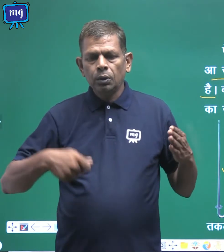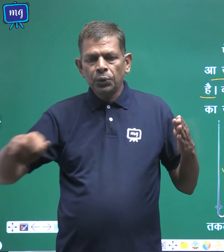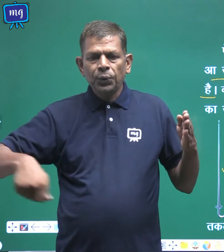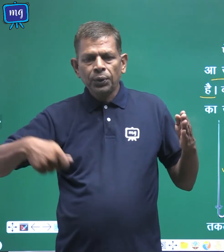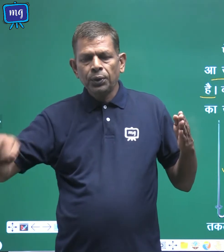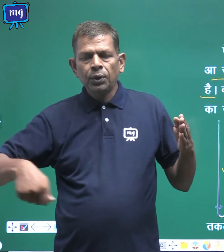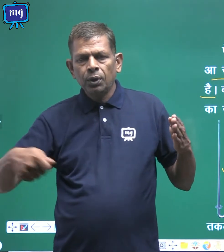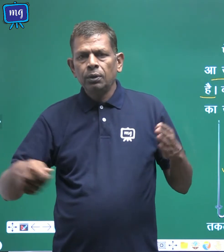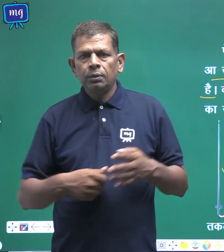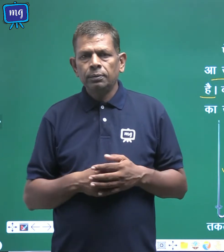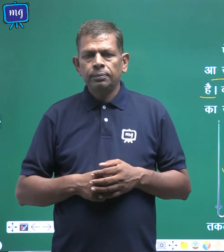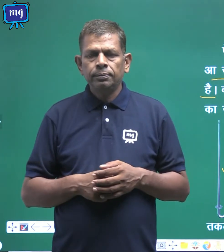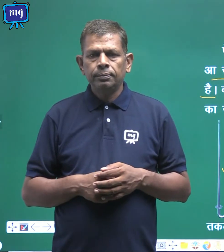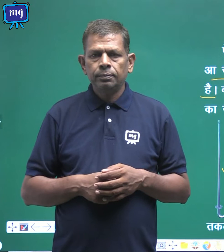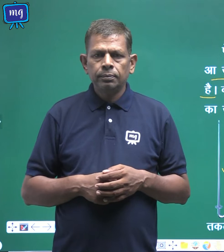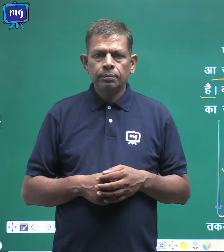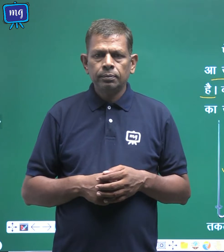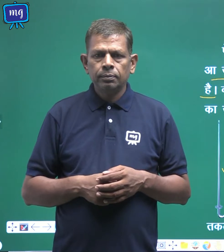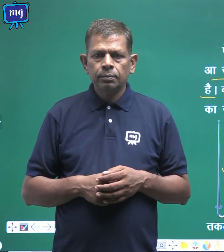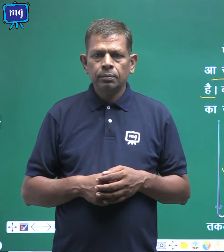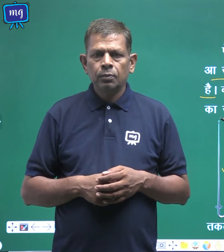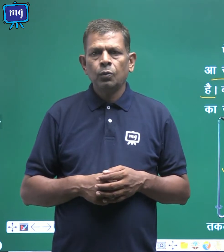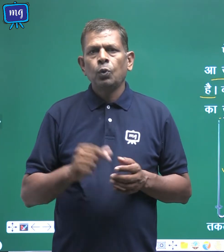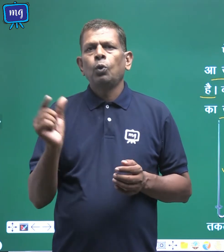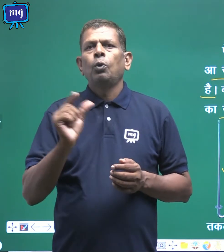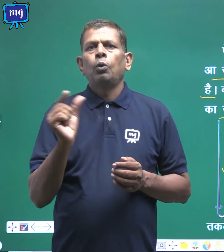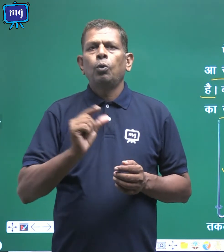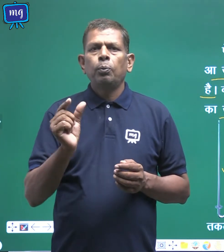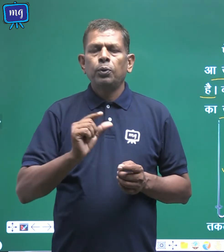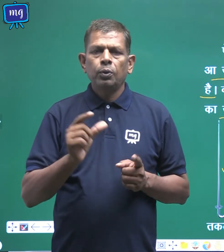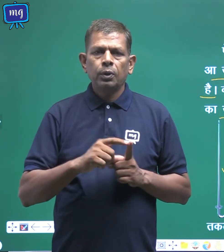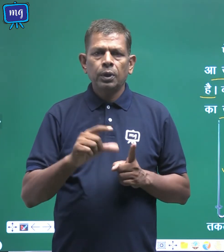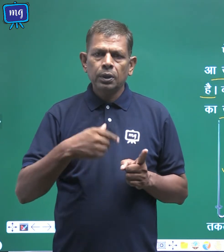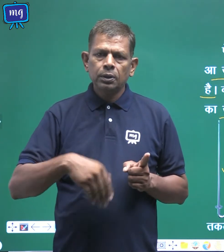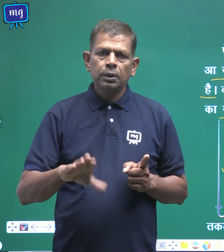का उप्योग किया जाता है